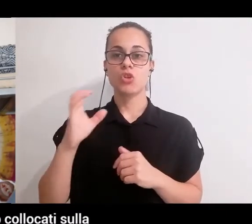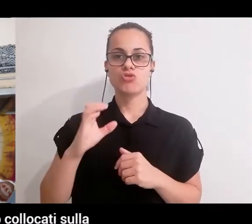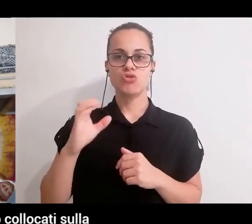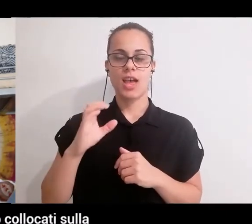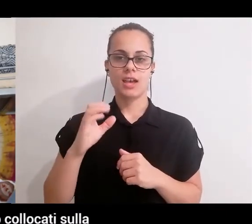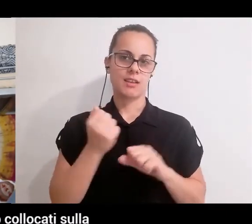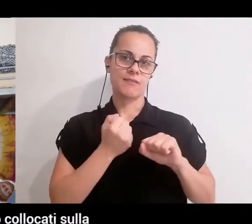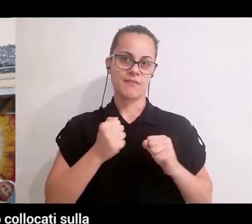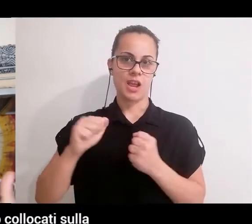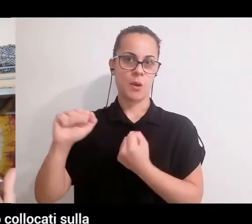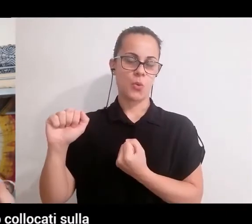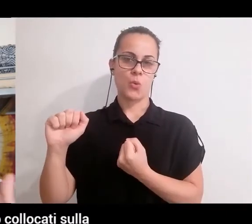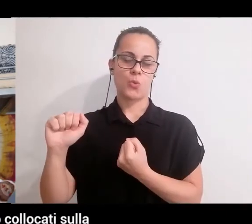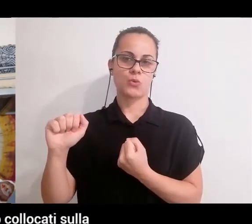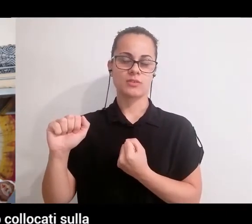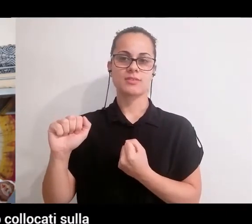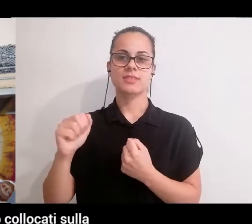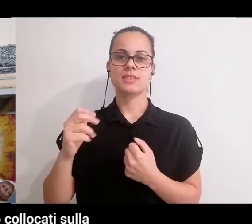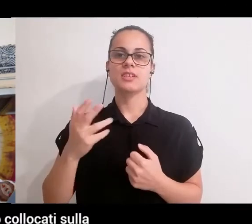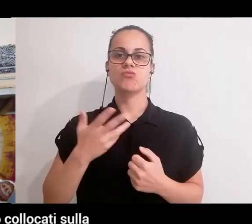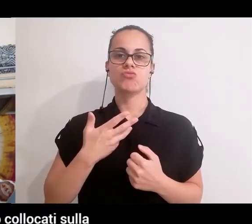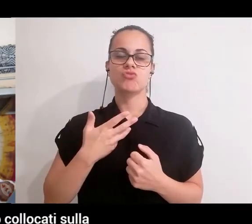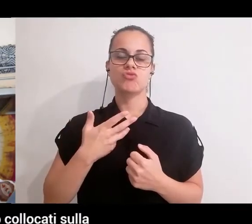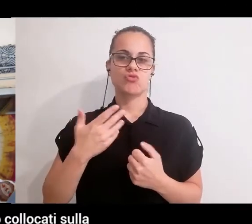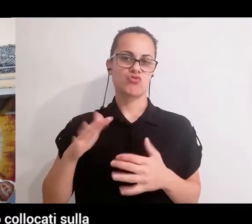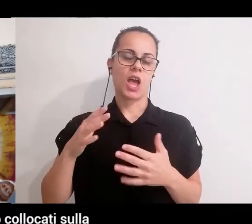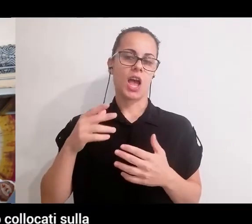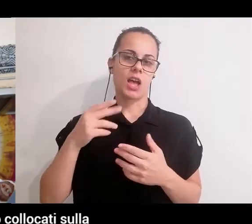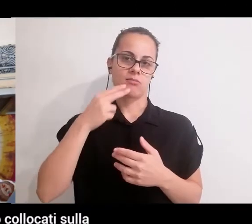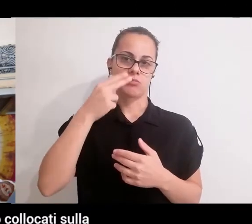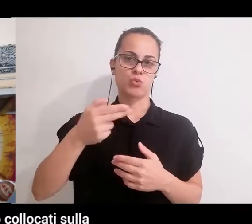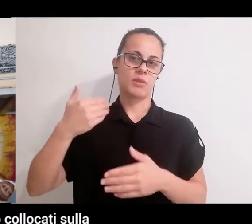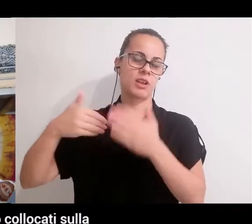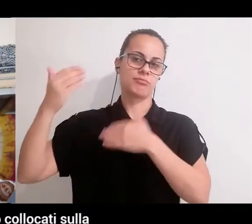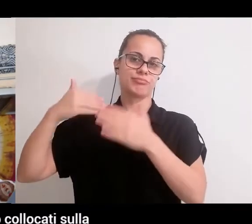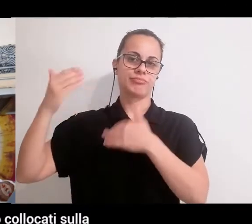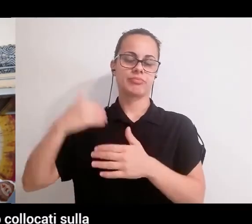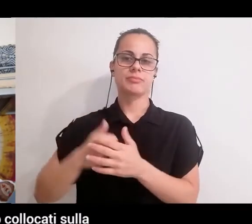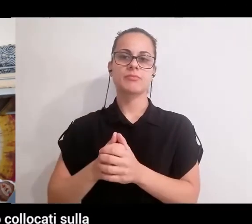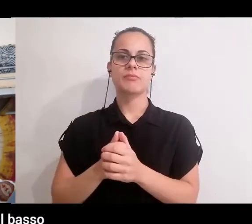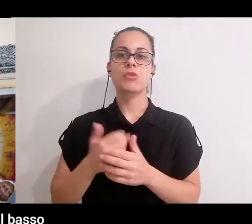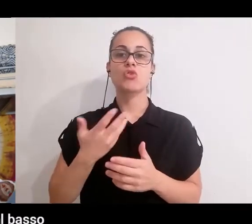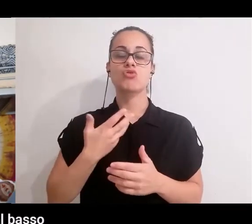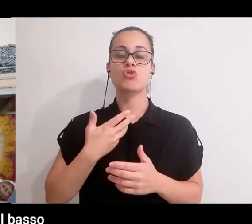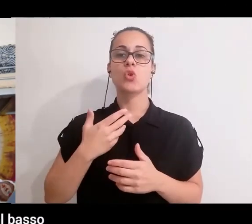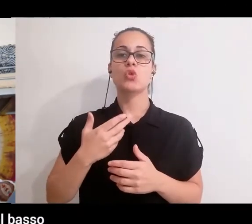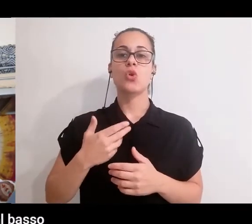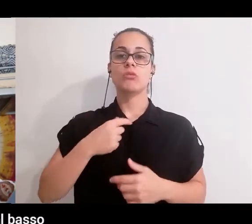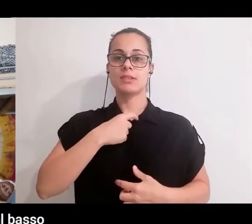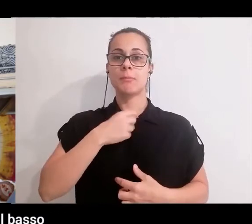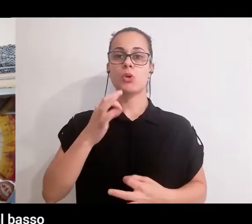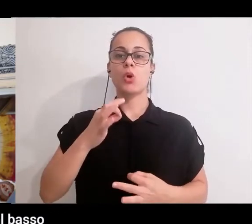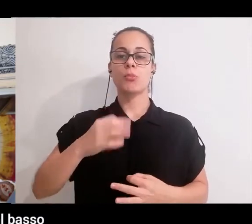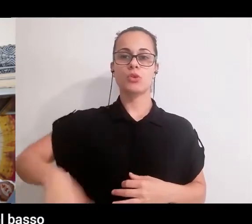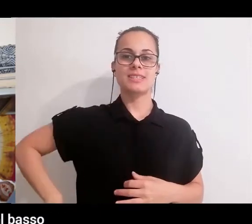famosi che vengono nominati, che sono collocati sulla nostra colonna, in